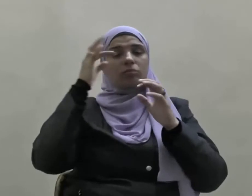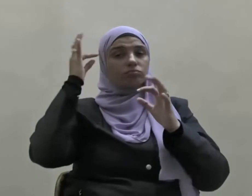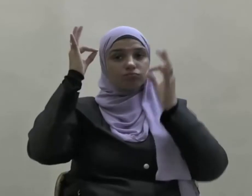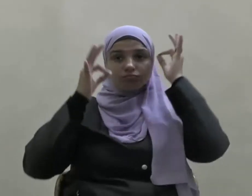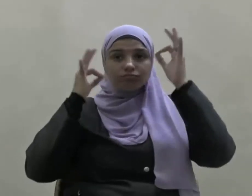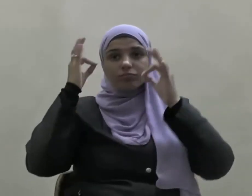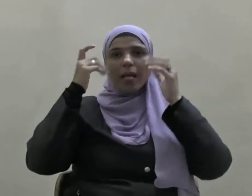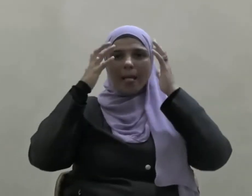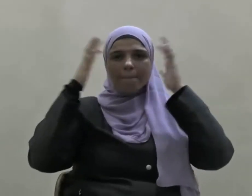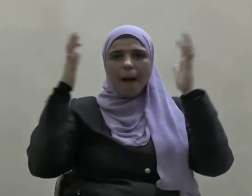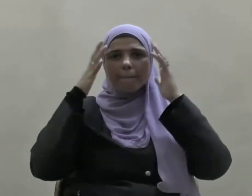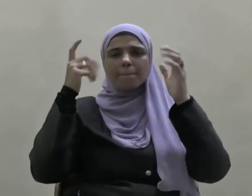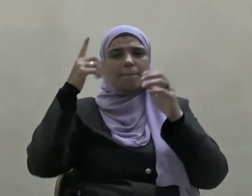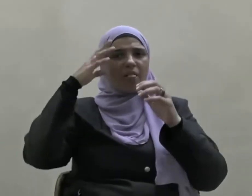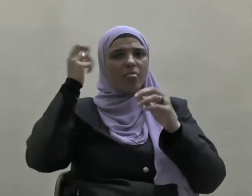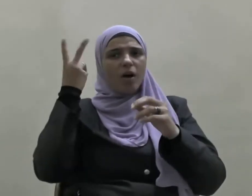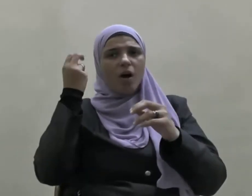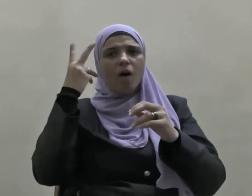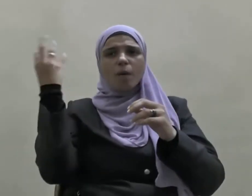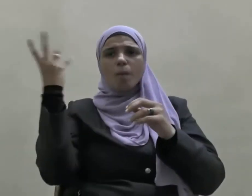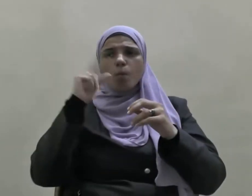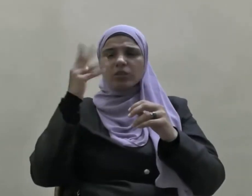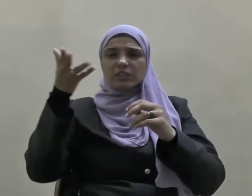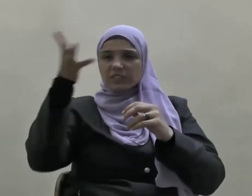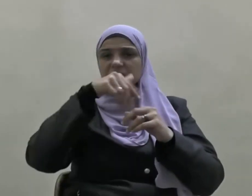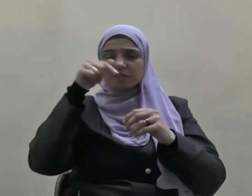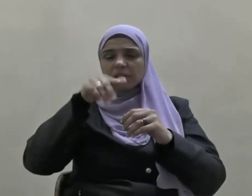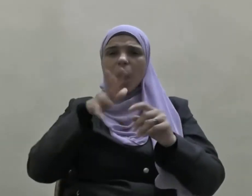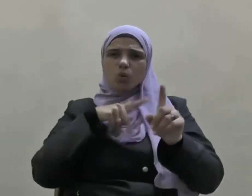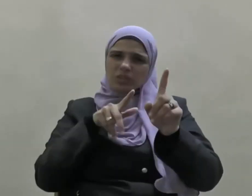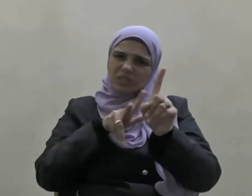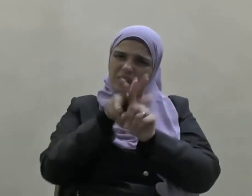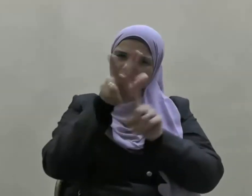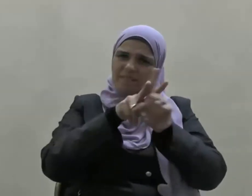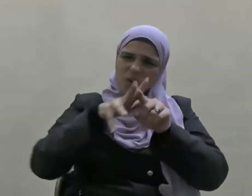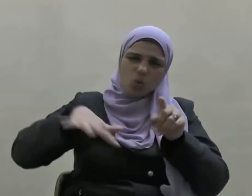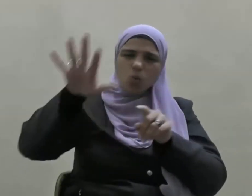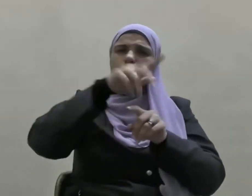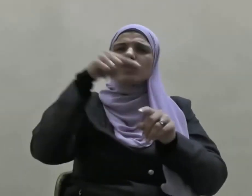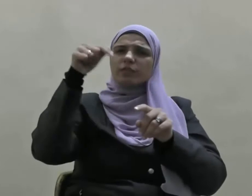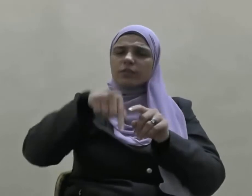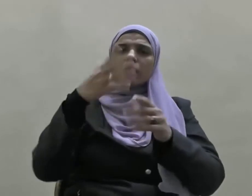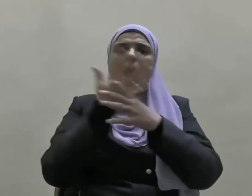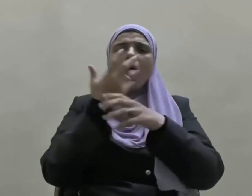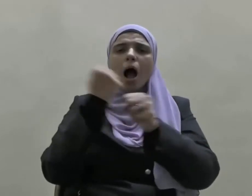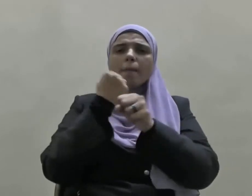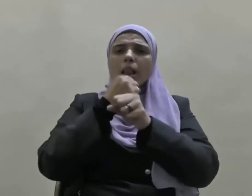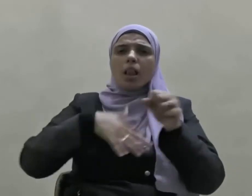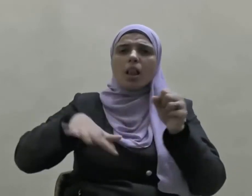والمفكرين والمثقفين الوطنيين ودعم مناوئهم